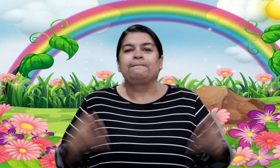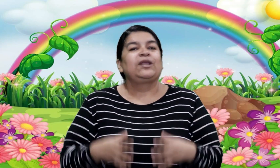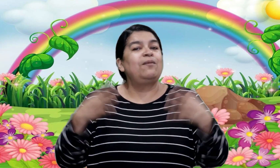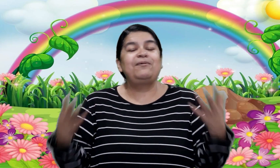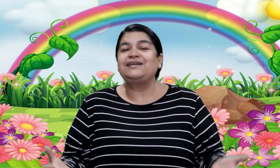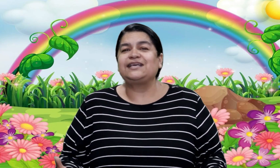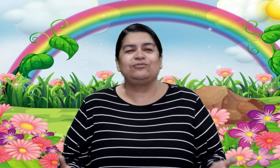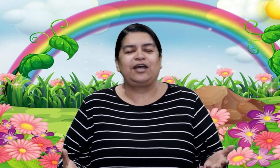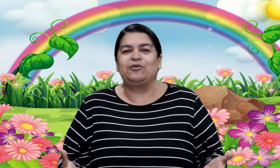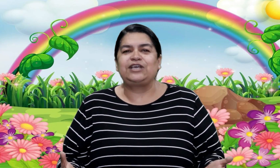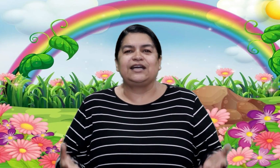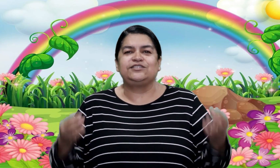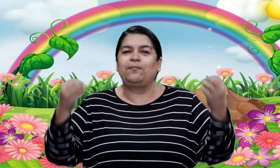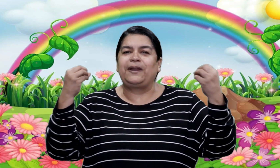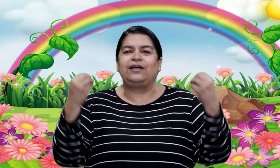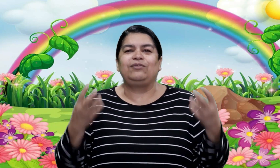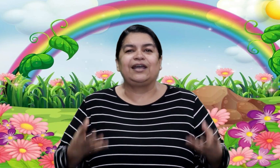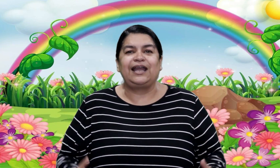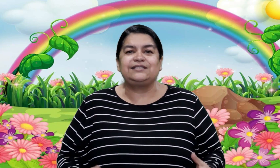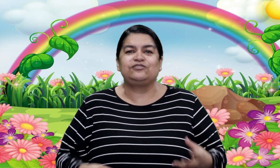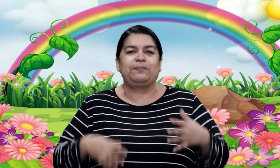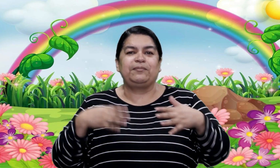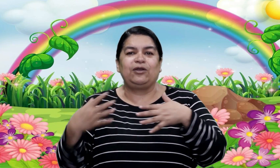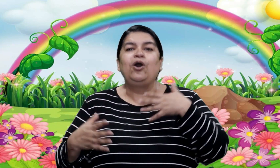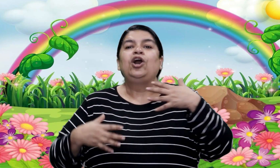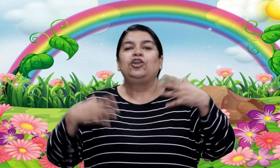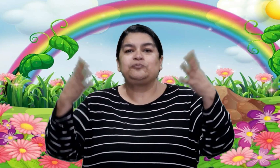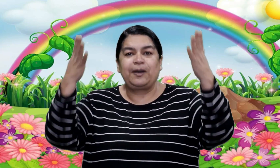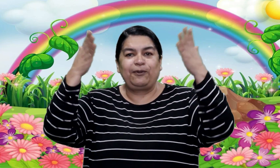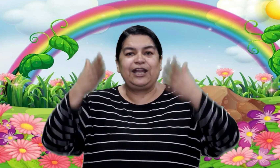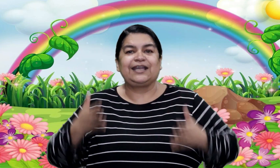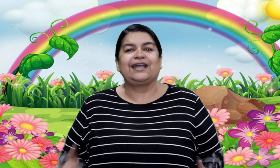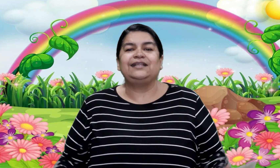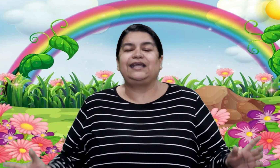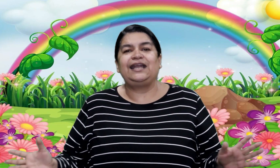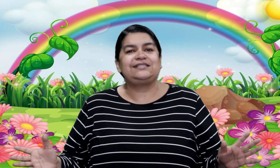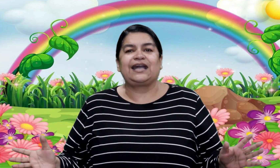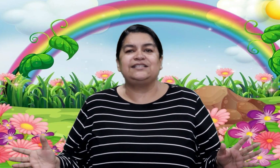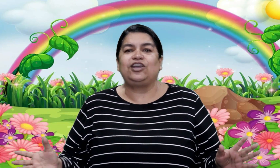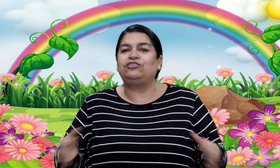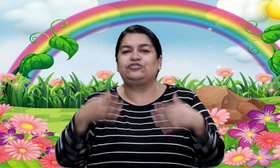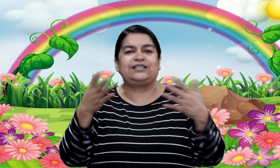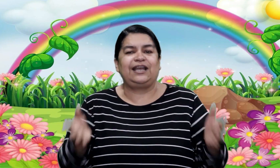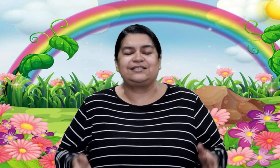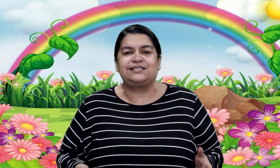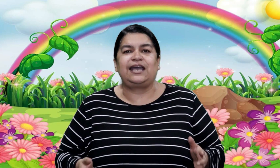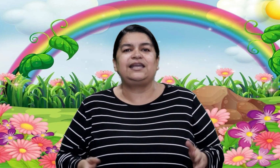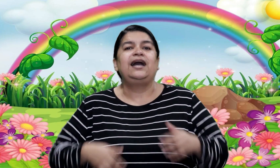Como ves es una hermosa canción para dar una clase Usted primero los puede poner a que canten esta canción Usted se las enseña